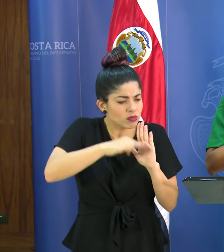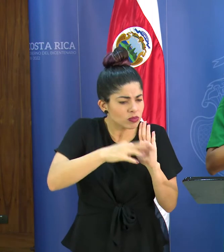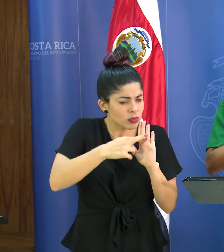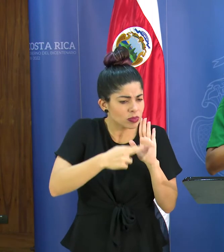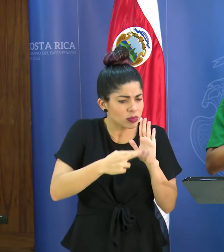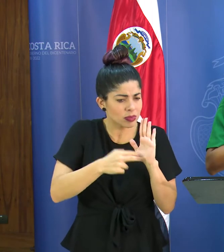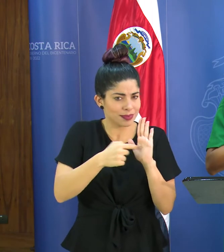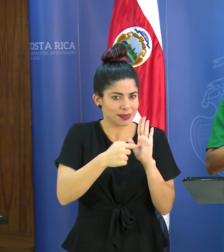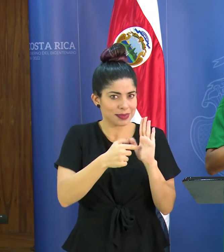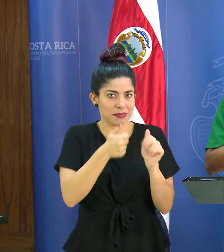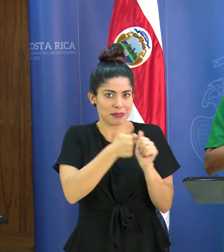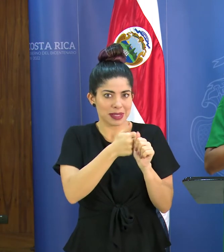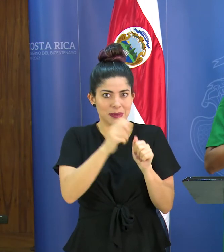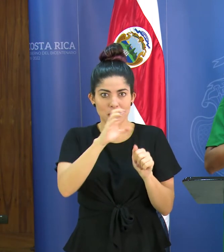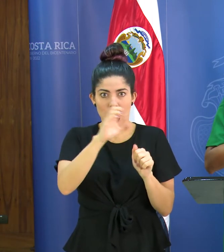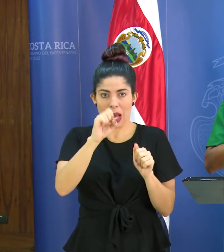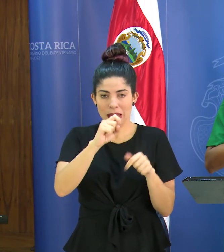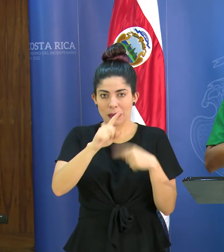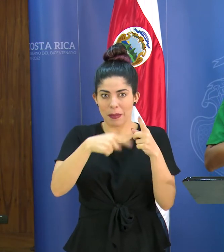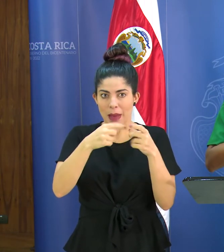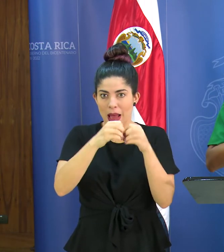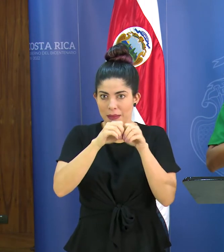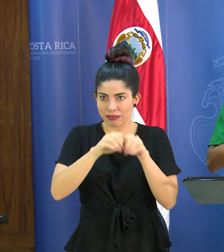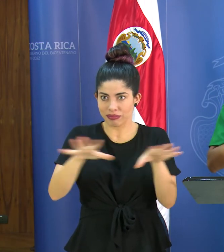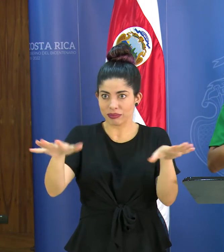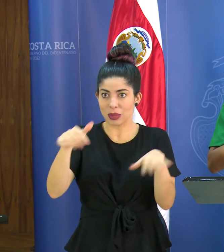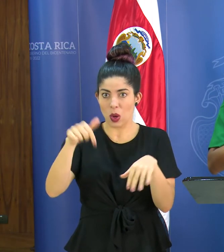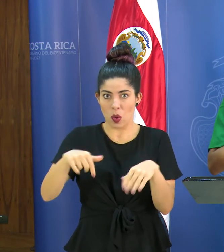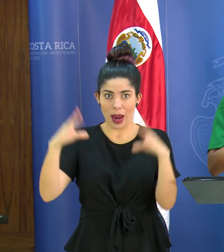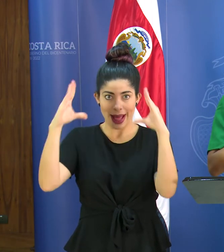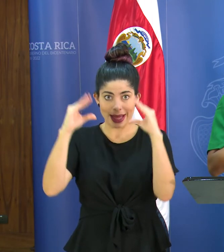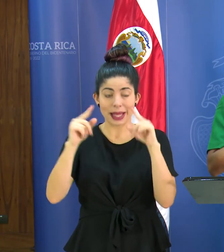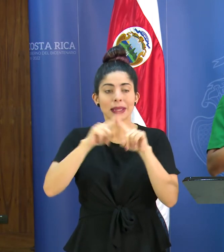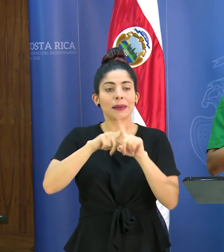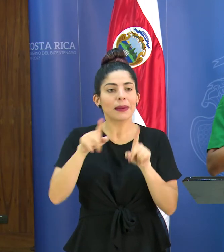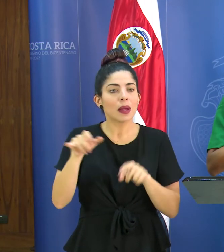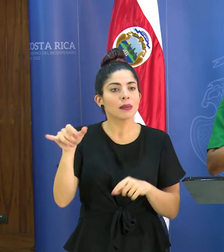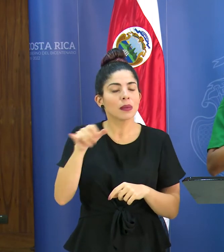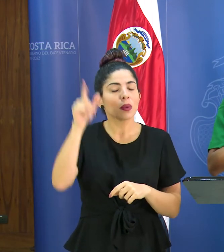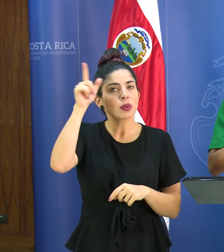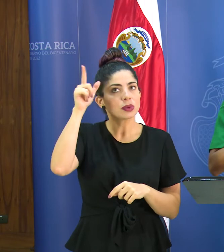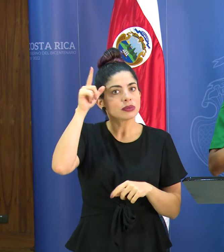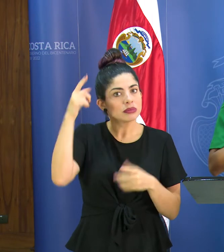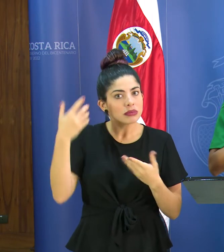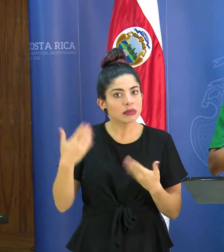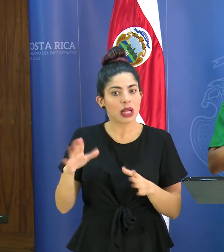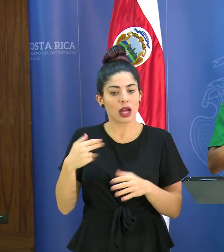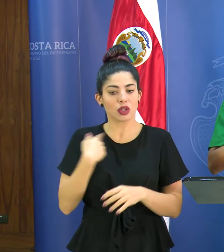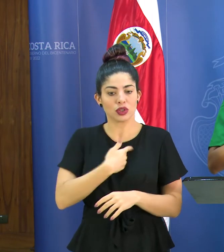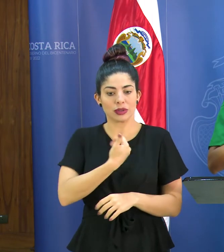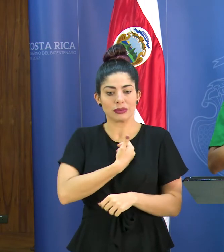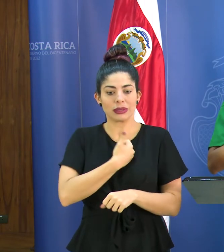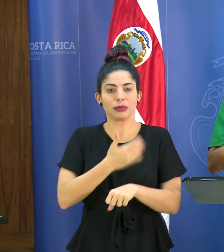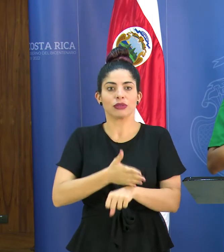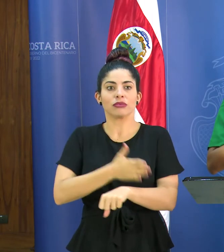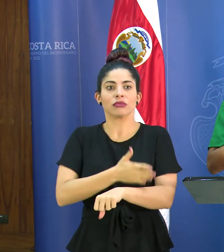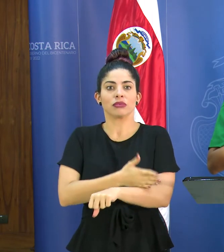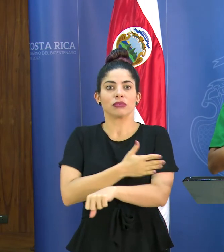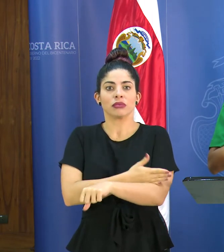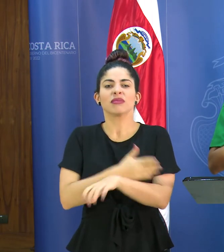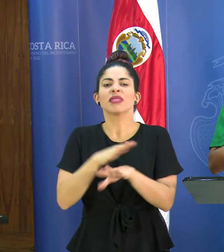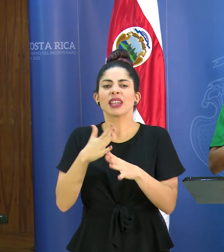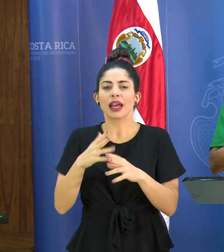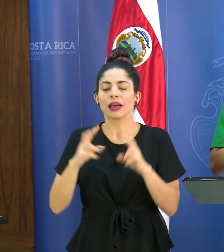caja costarricense del seguro social estaría emitiendo en esta misma tarde pero también por supuesto hemos avanzado nosotros con los